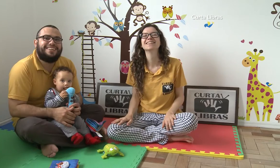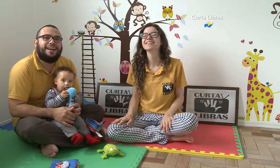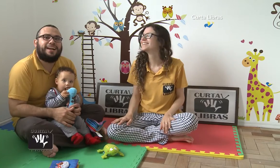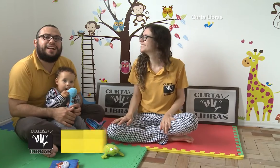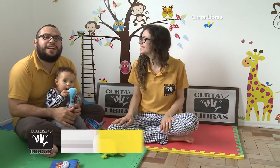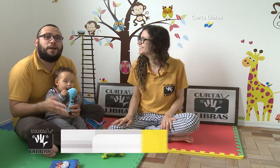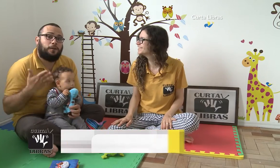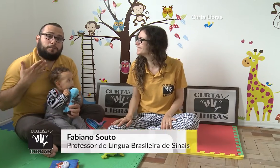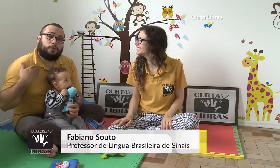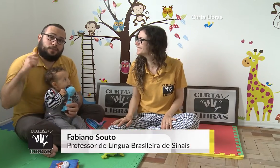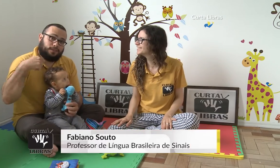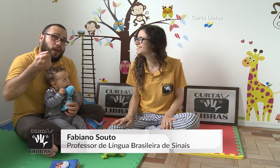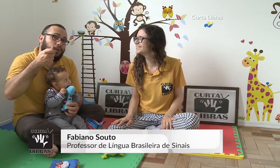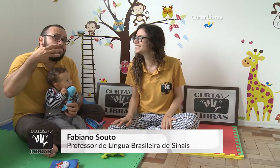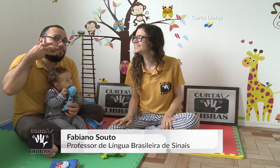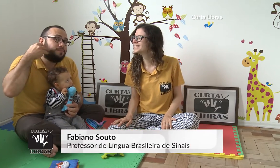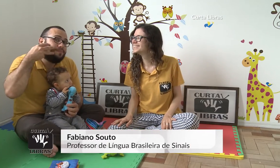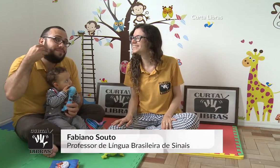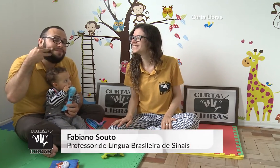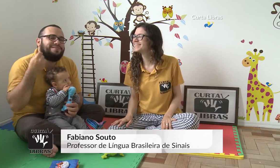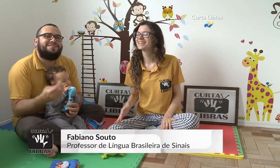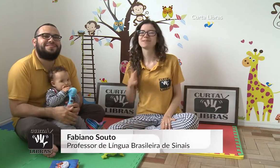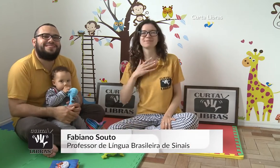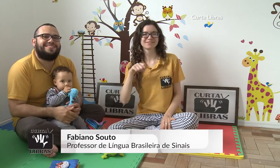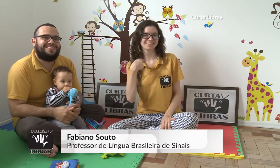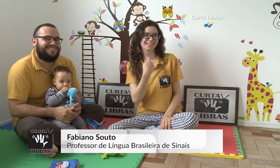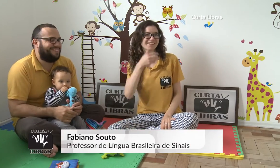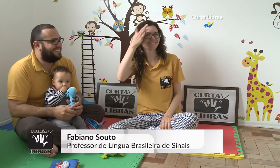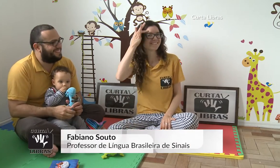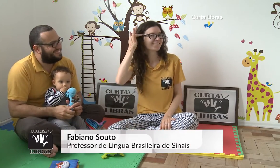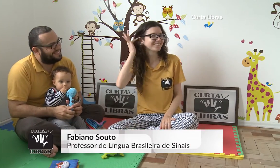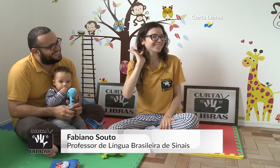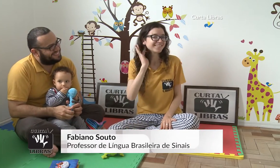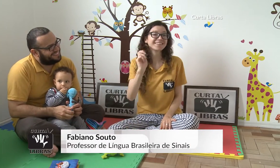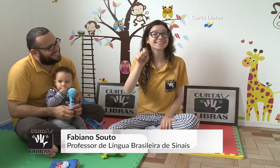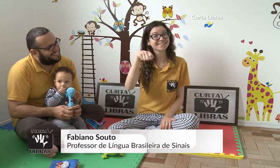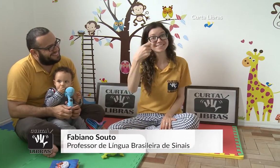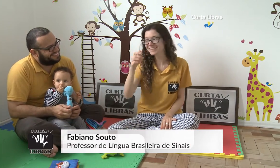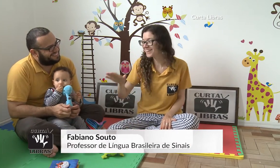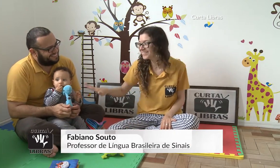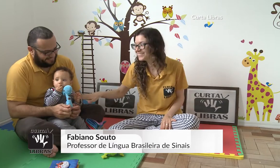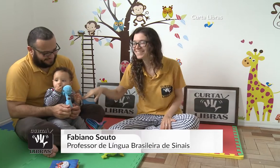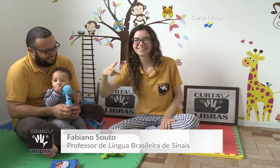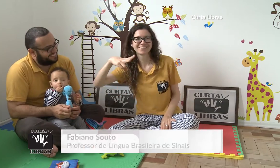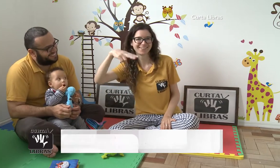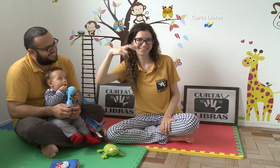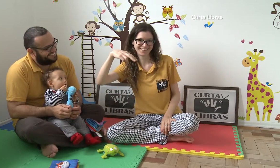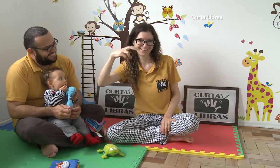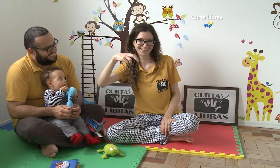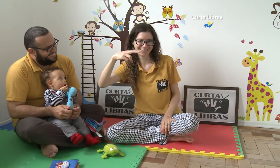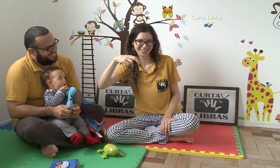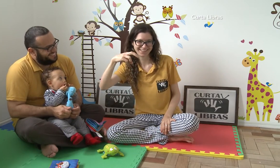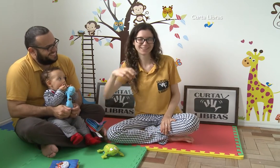Eu sou o Fabiano e esse é o meu sinal. Eu sou a Franciele e esse é o meu sinal. E essa é a Fiorella e esse é o sinal dela.